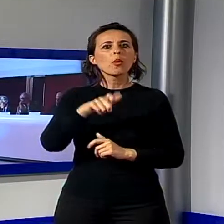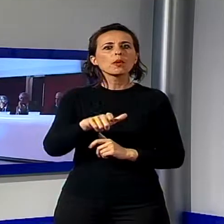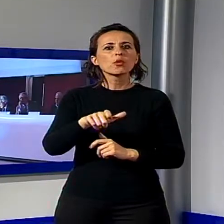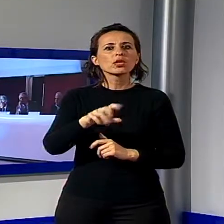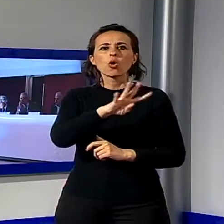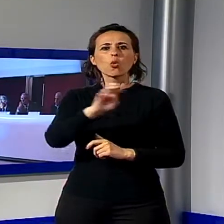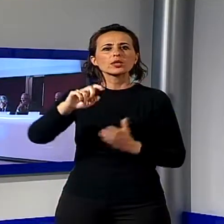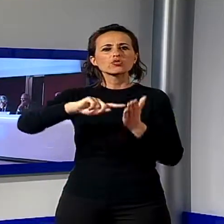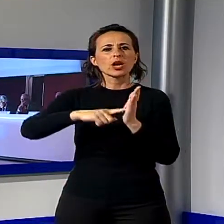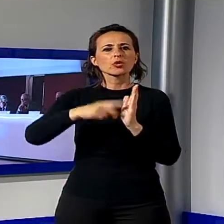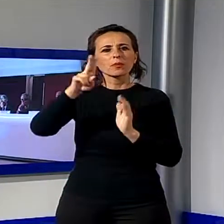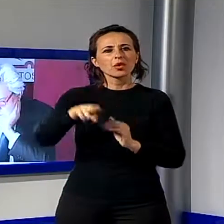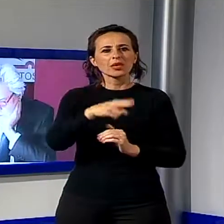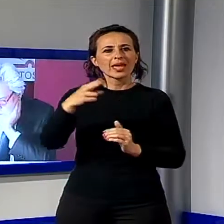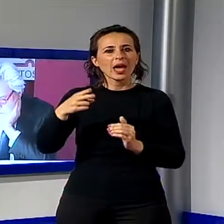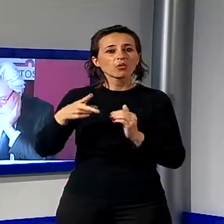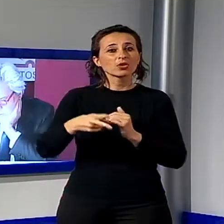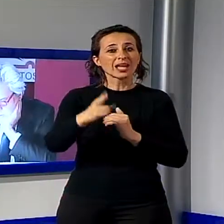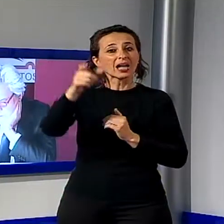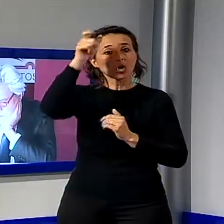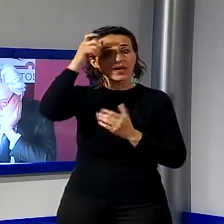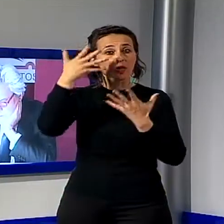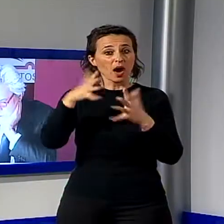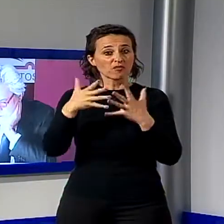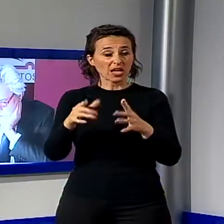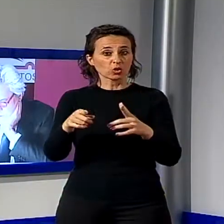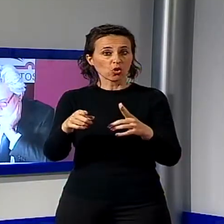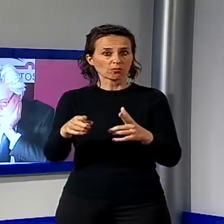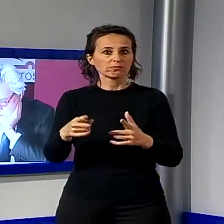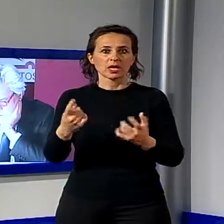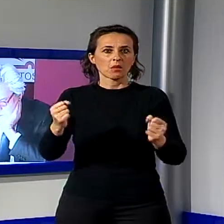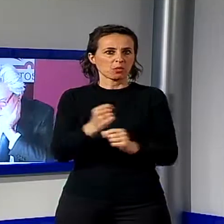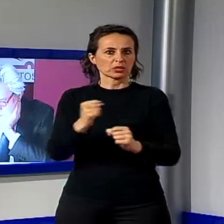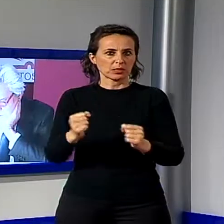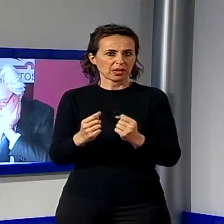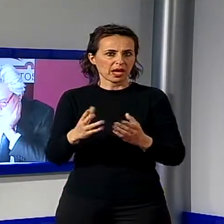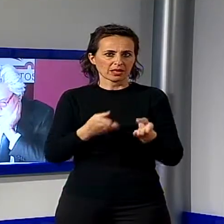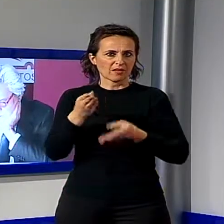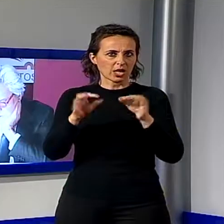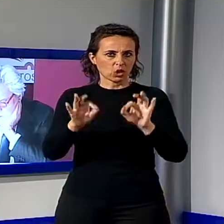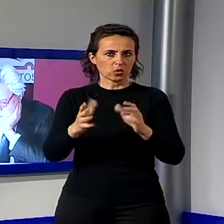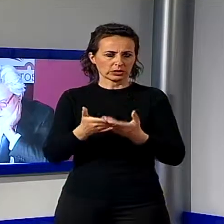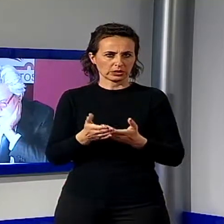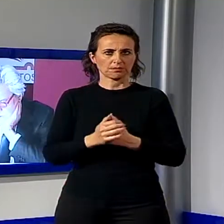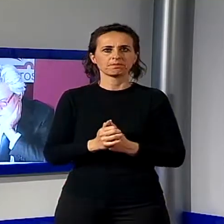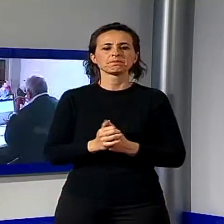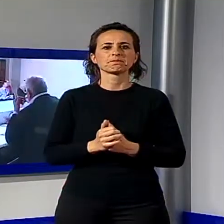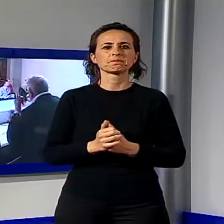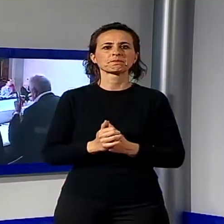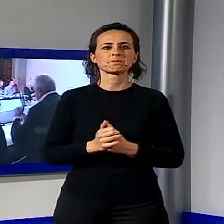milioni di euro di tagli operati dal governo nei confronti della nostra regione, ha detto l'assessore alla salute Luigi Marroni. Non